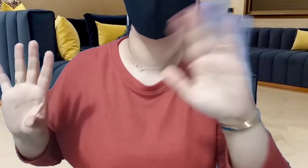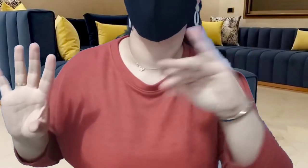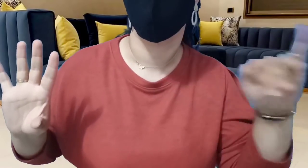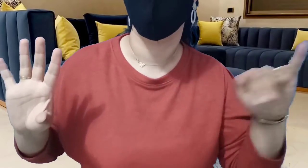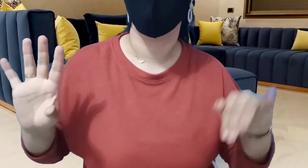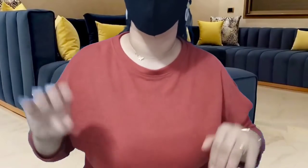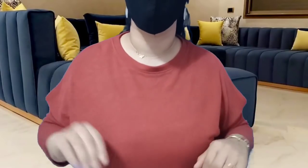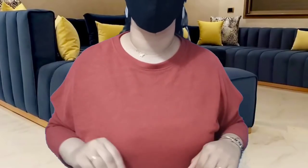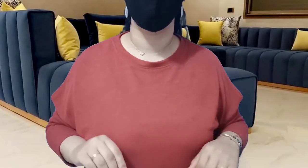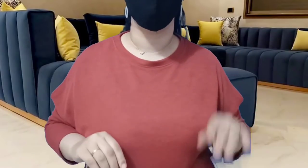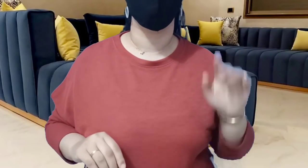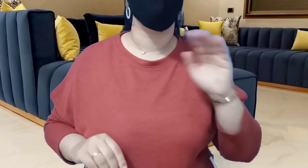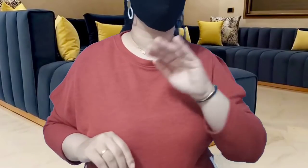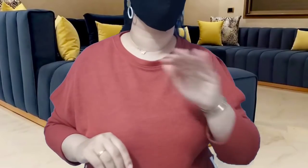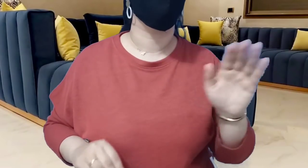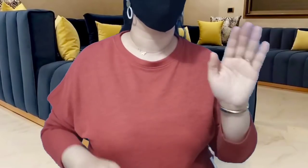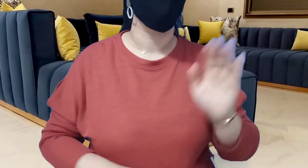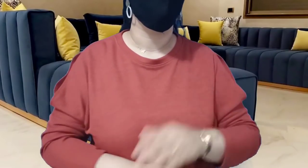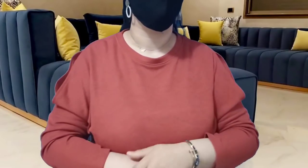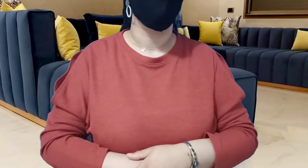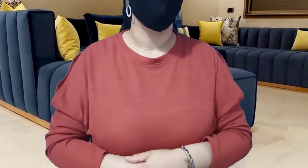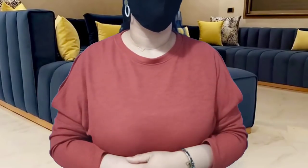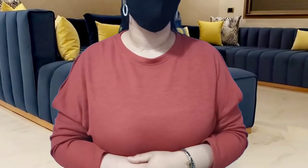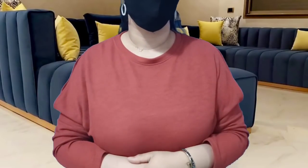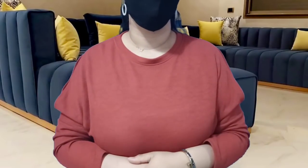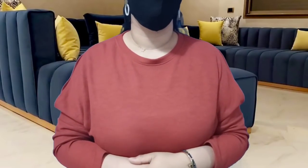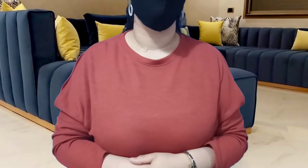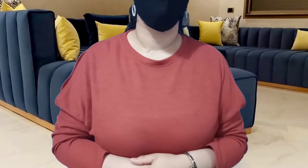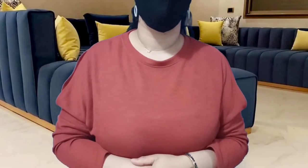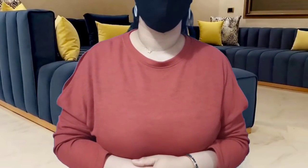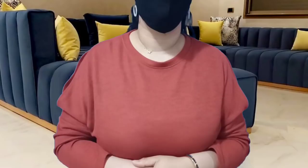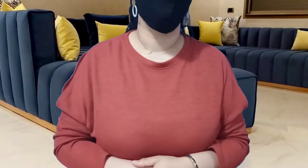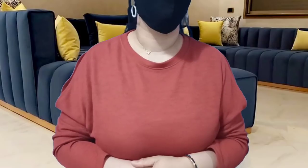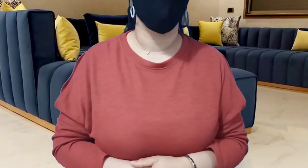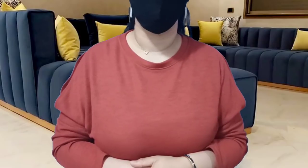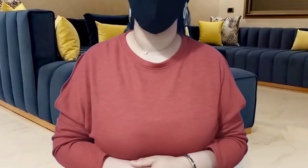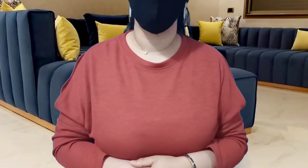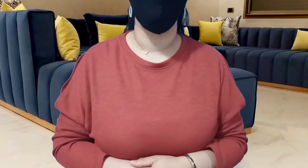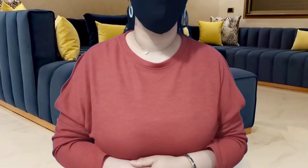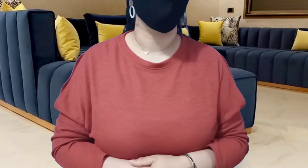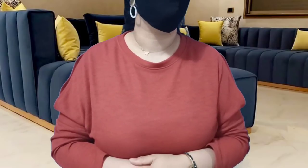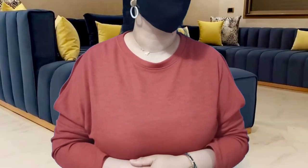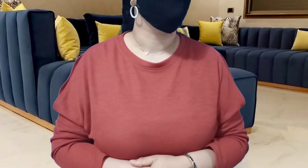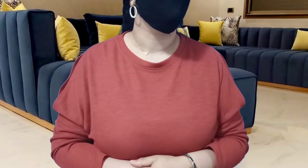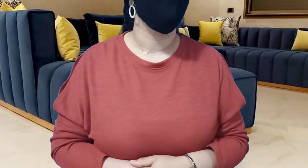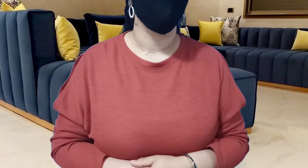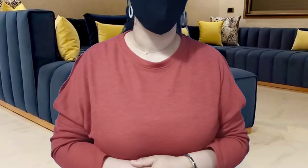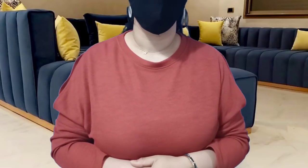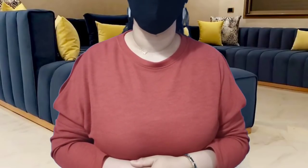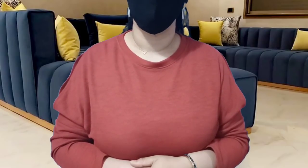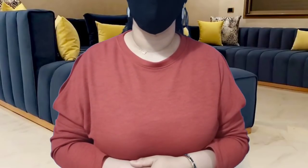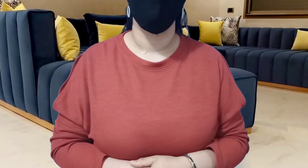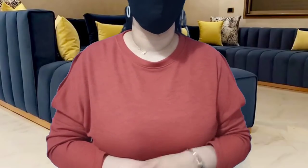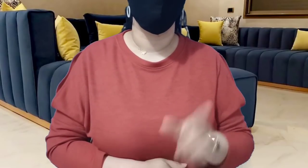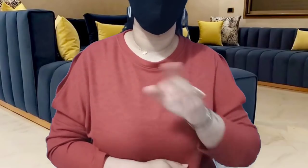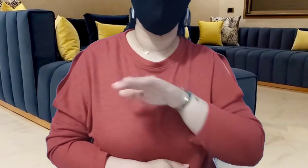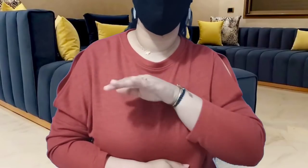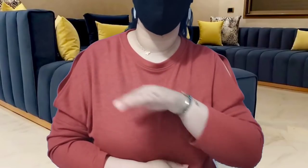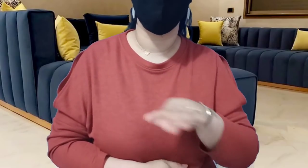عا متدلك تي اه وانت من النوع يتجرنا نفقد الثيقة اعا انت من النوع اللي يتجرنا نفقد